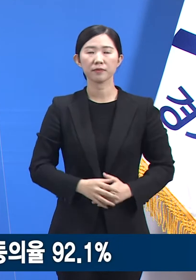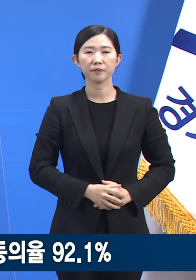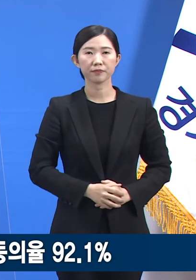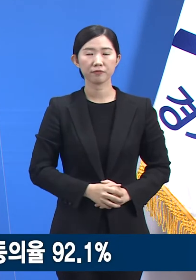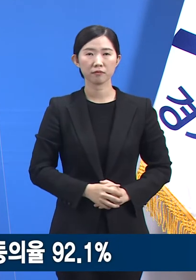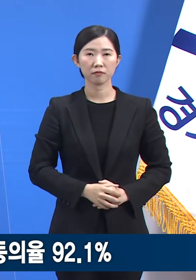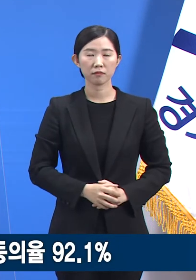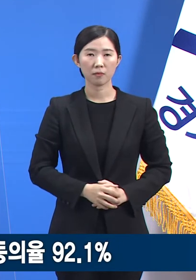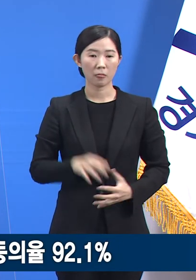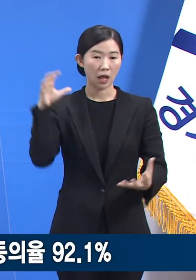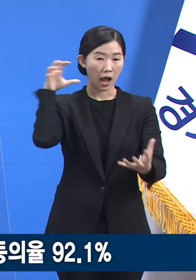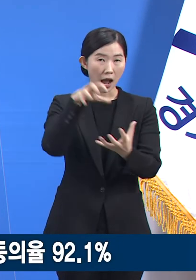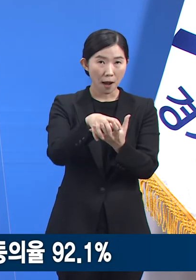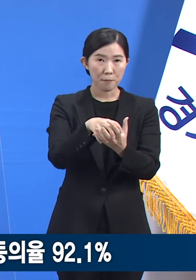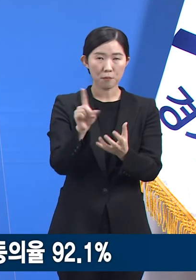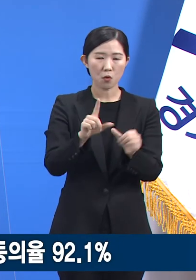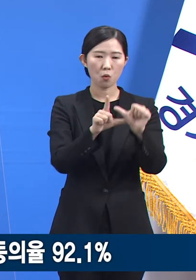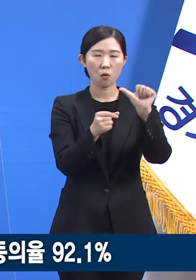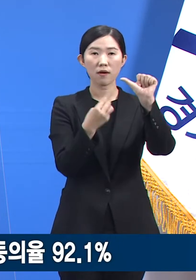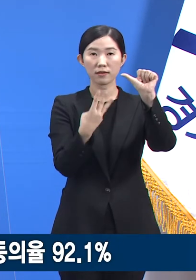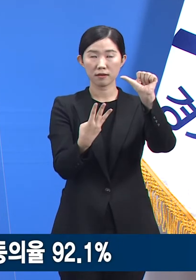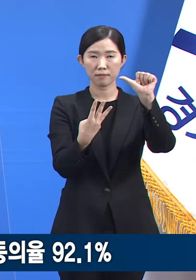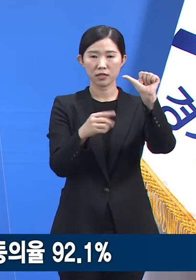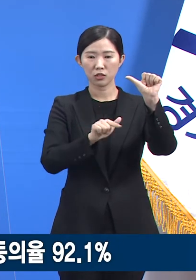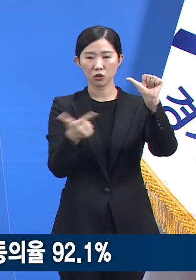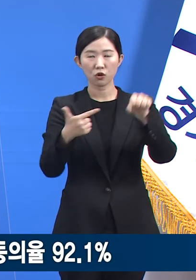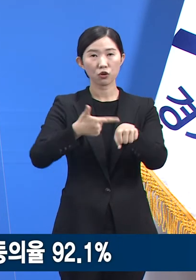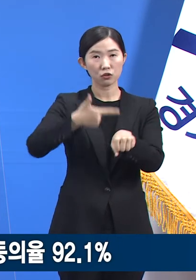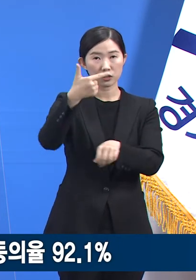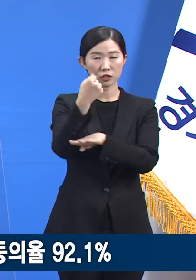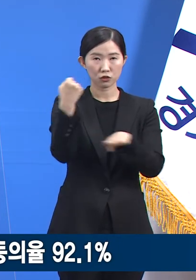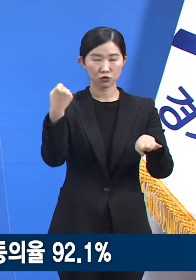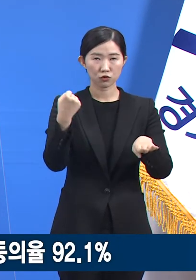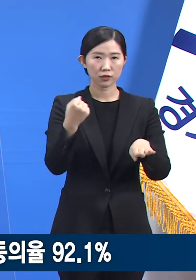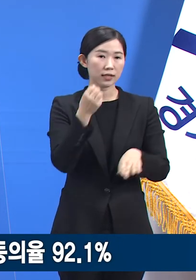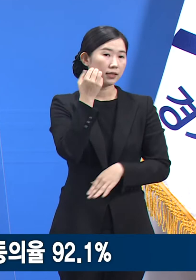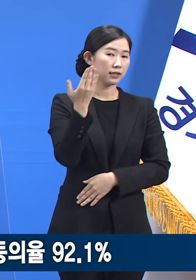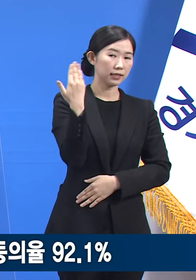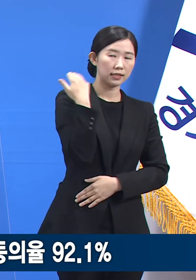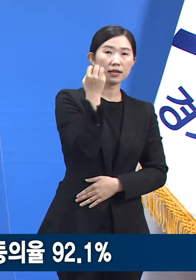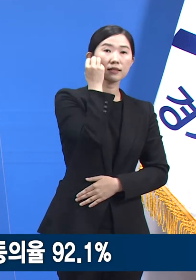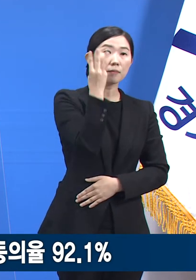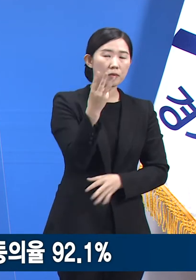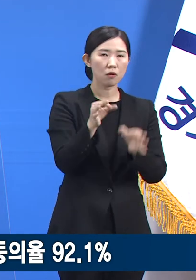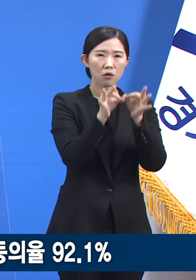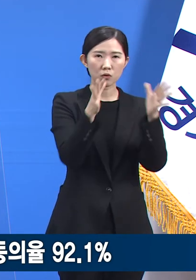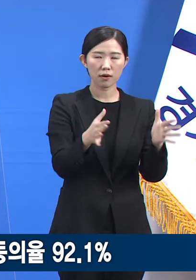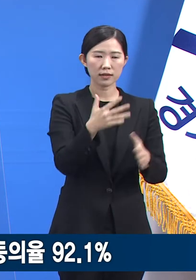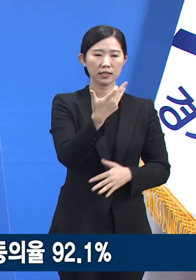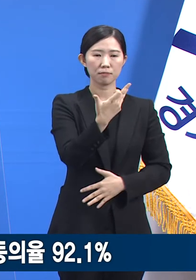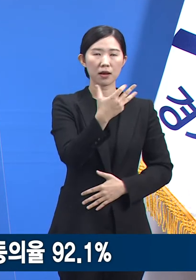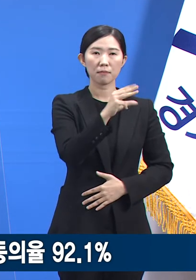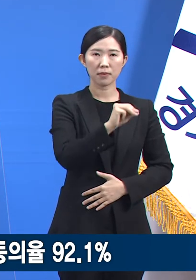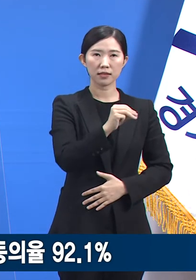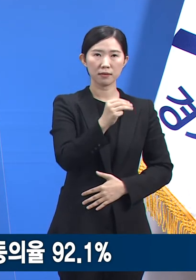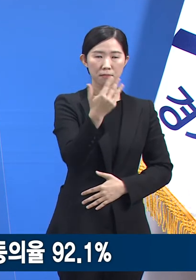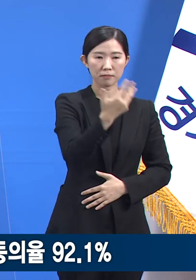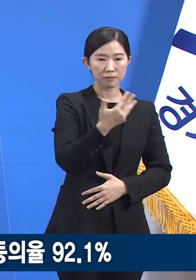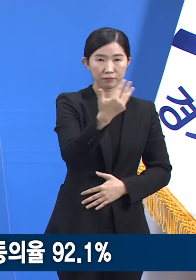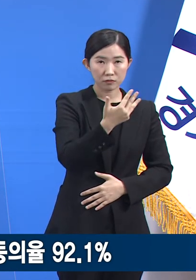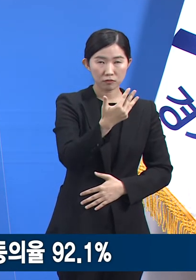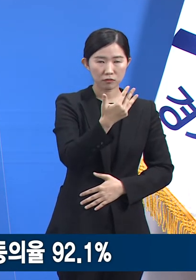누적 실적으로는 5월 3일 18시 기준 1분기 대상자 총 18만 8,133명 중